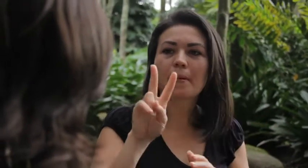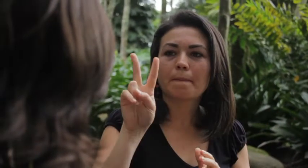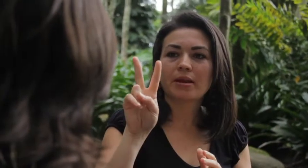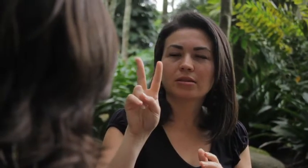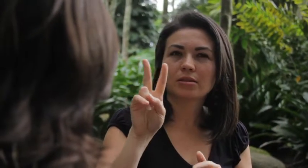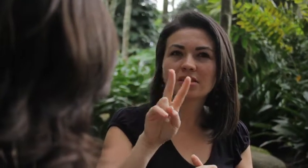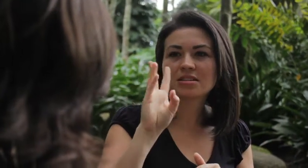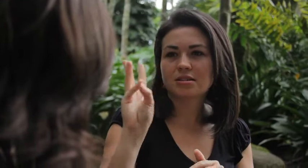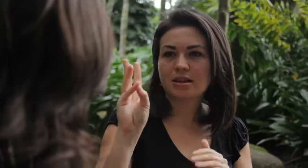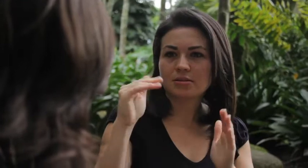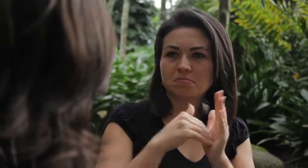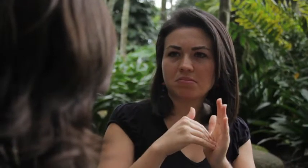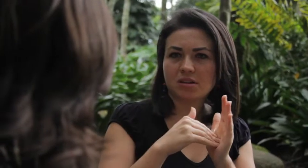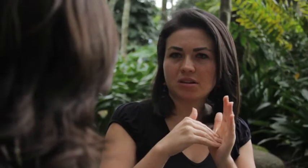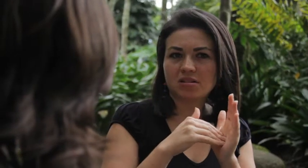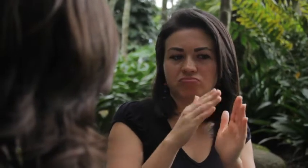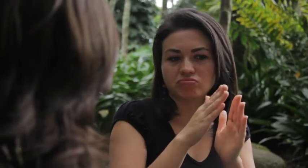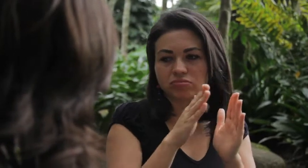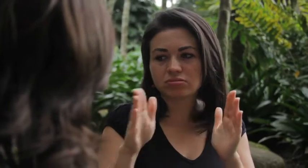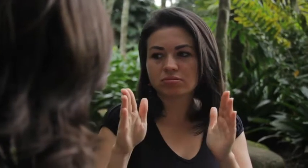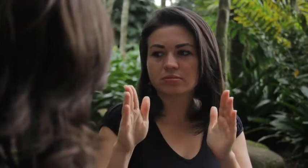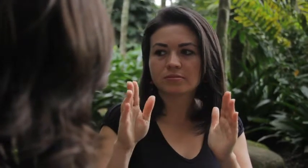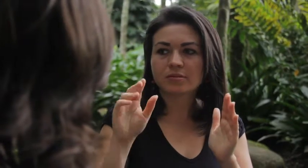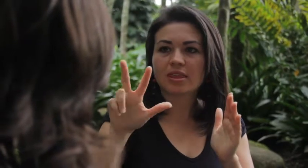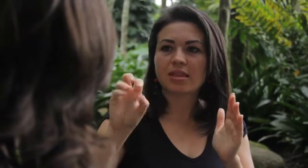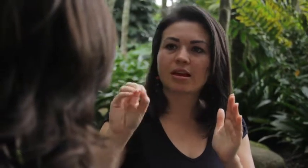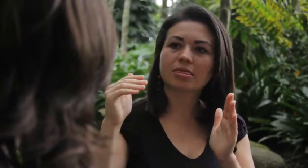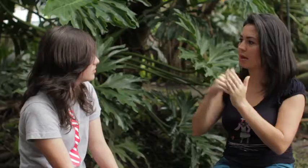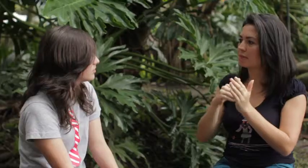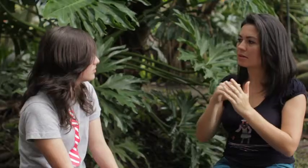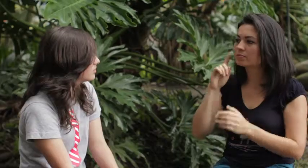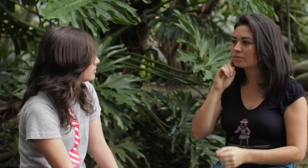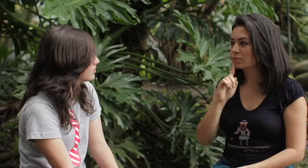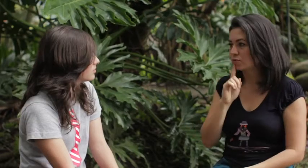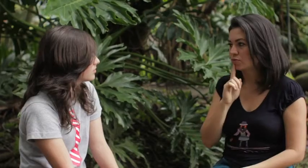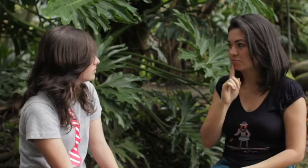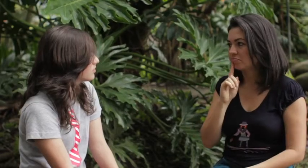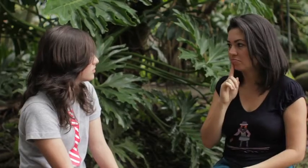Tal vez Son unos 26 mil A 30 mil Personas sordas